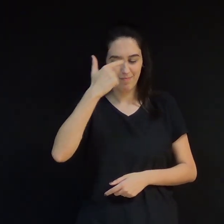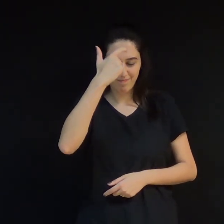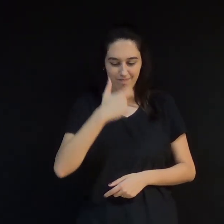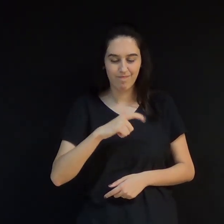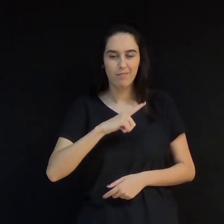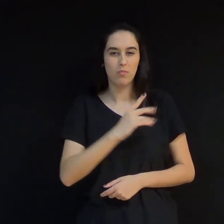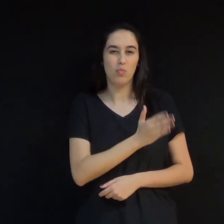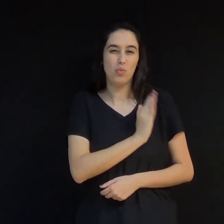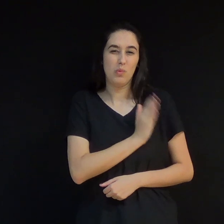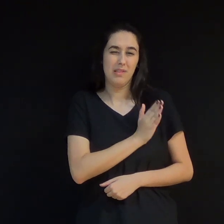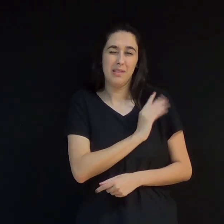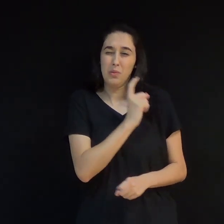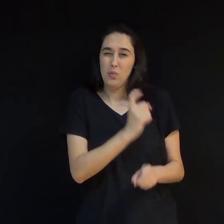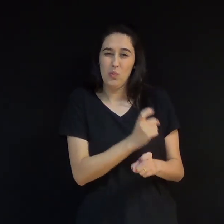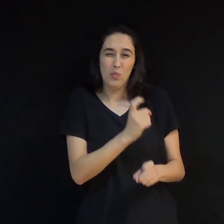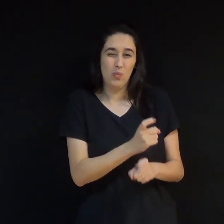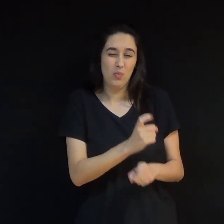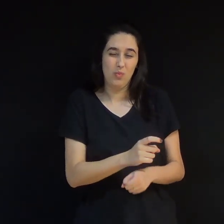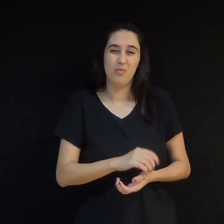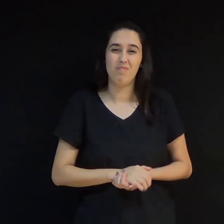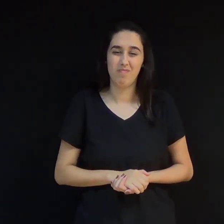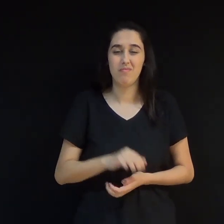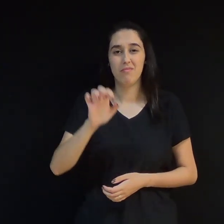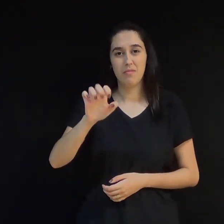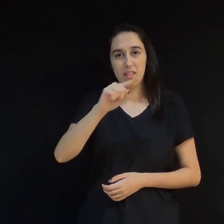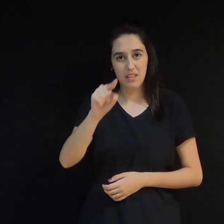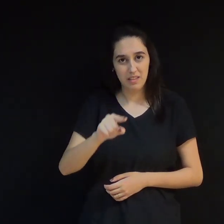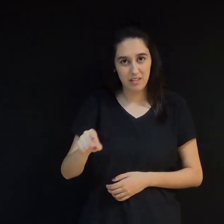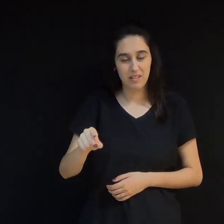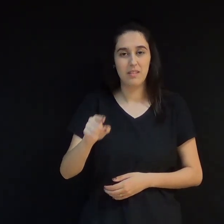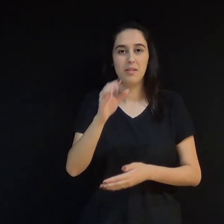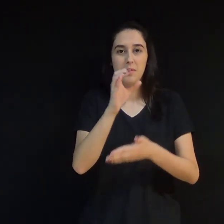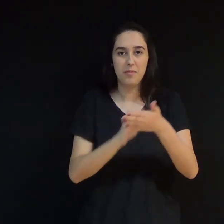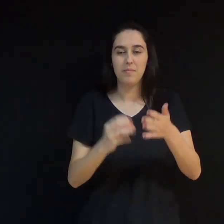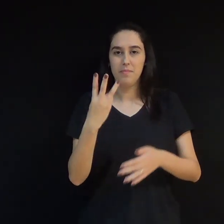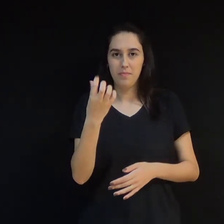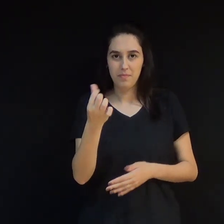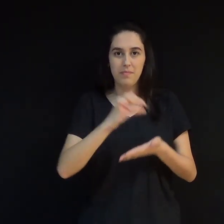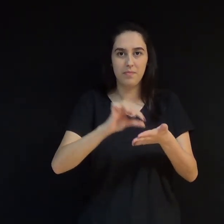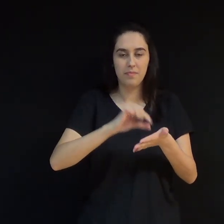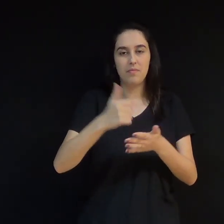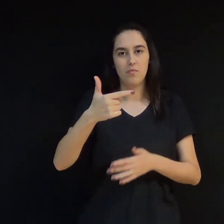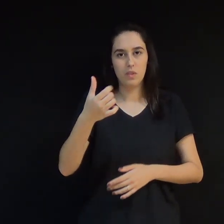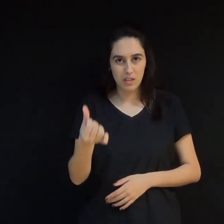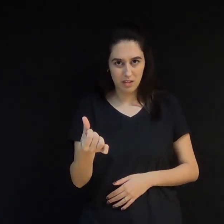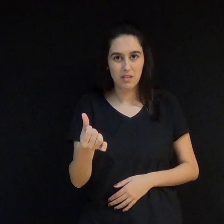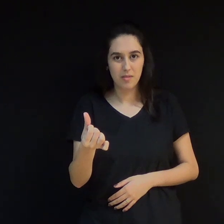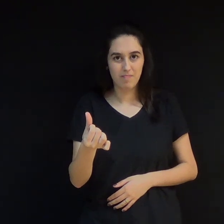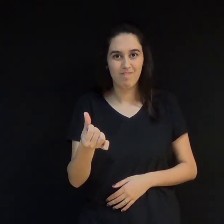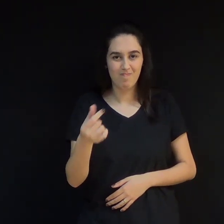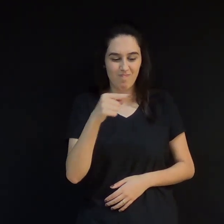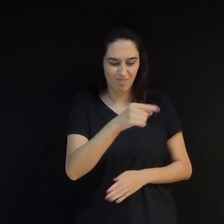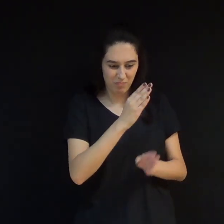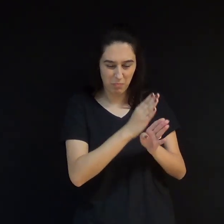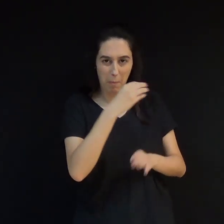diagnosticado com coração endurecido. Ezequiel 36, 26 Devido ao pecado,